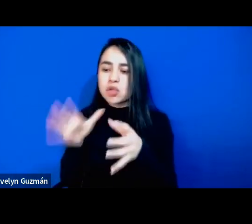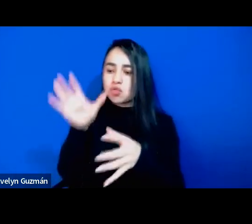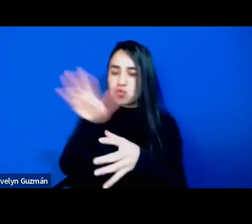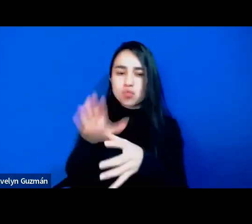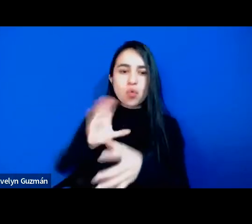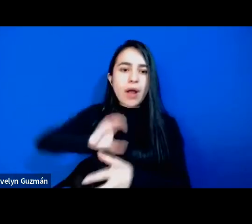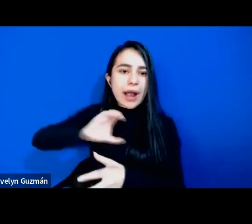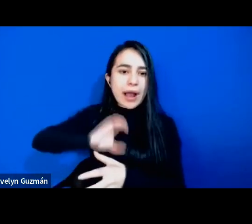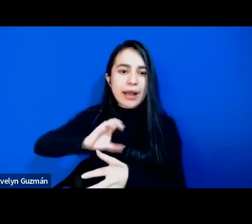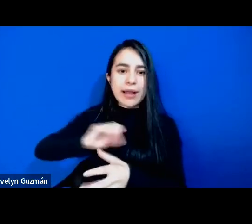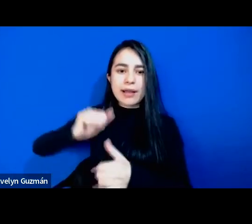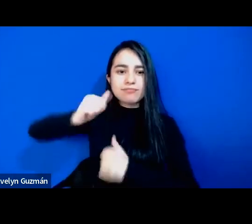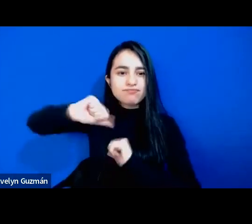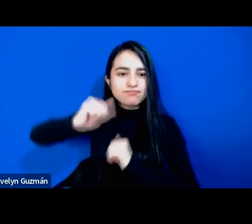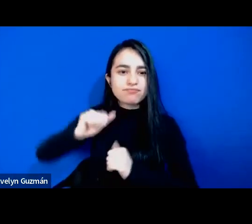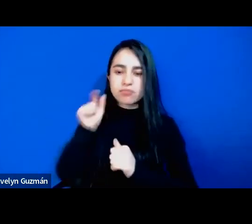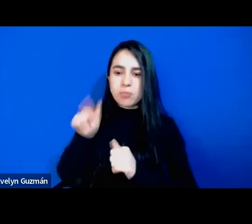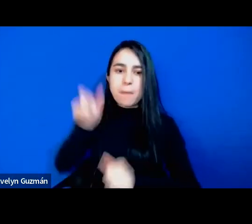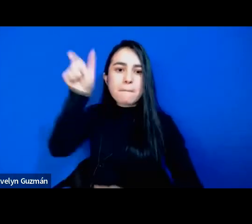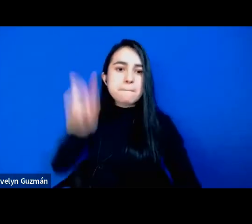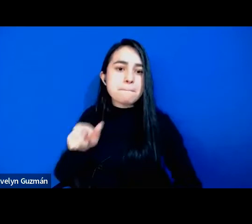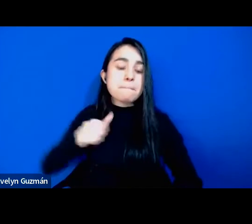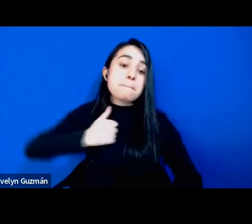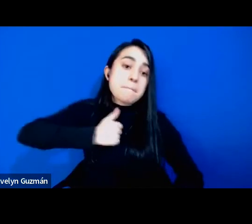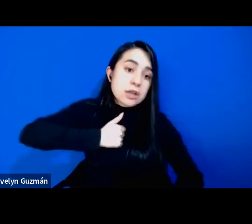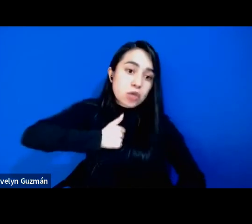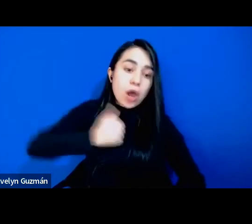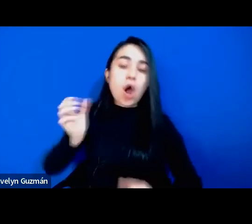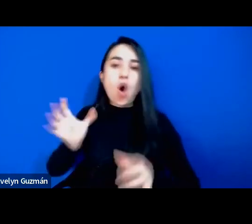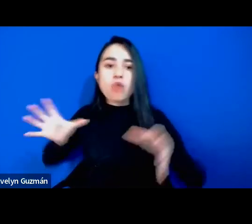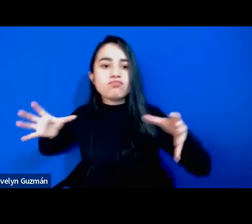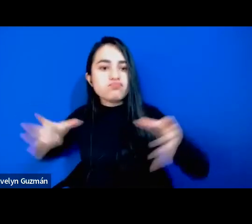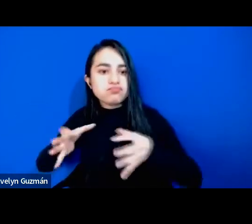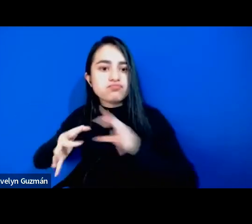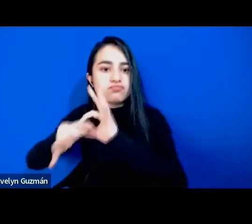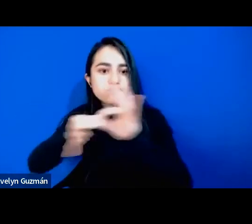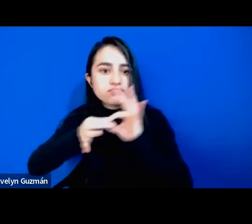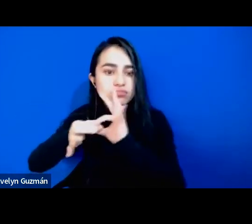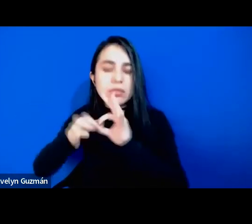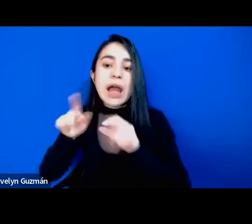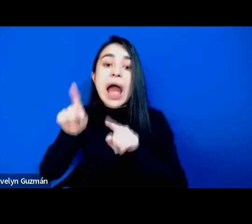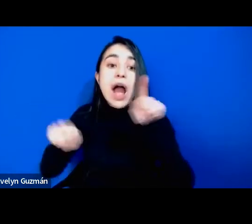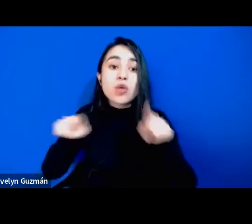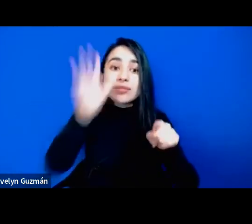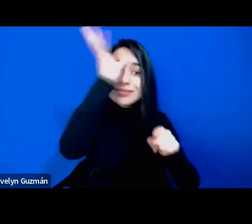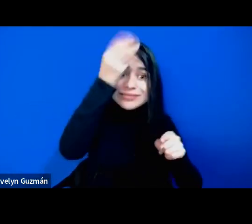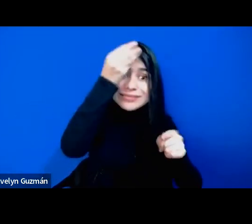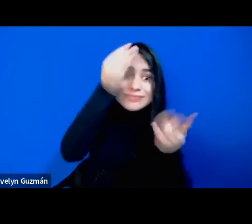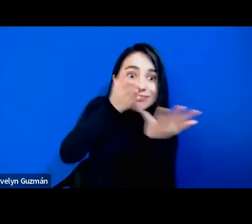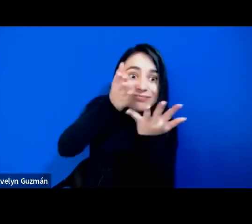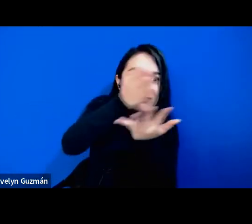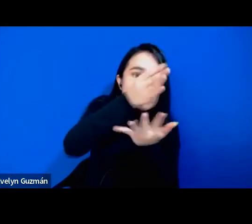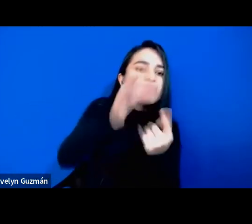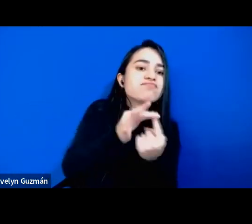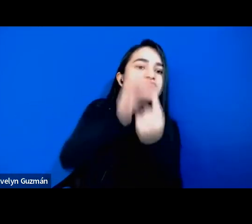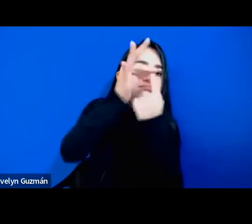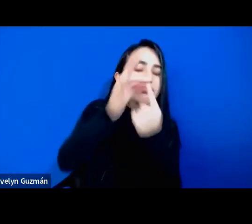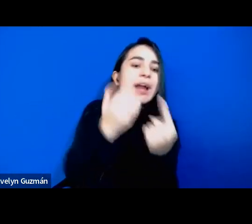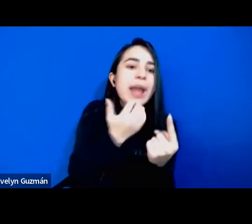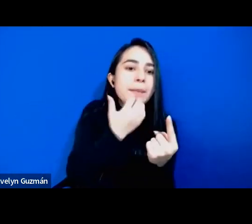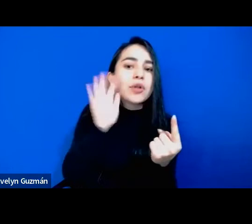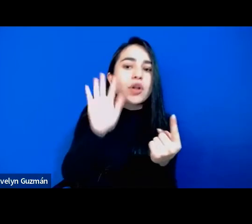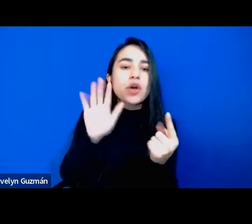impersonales, individuales y algunas áreas más específicamente como las